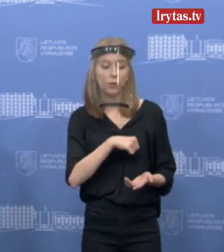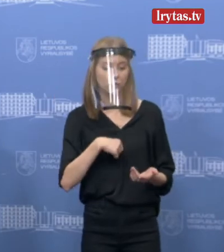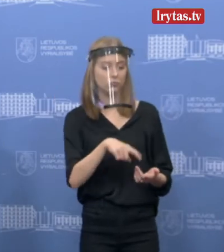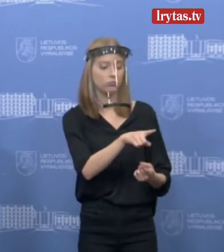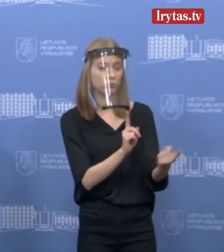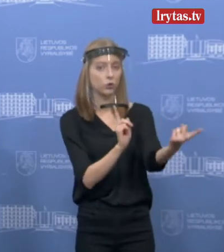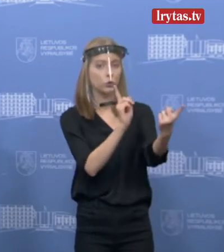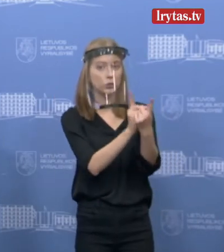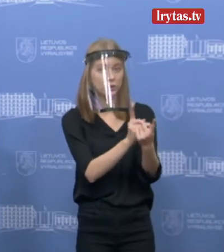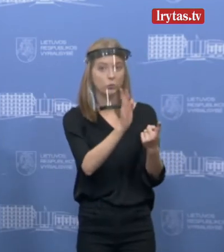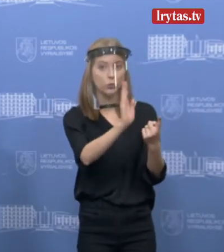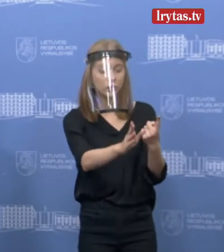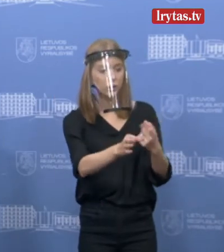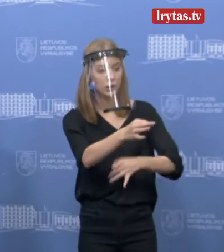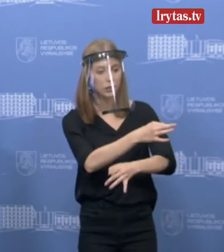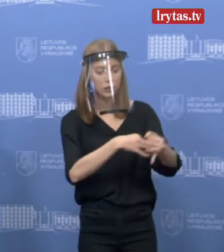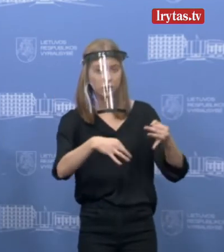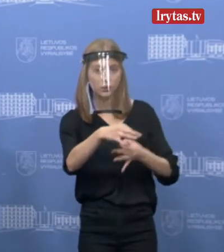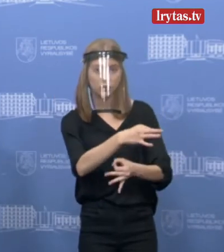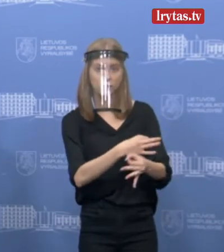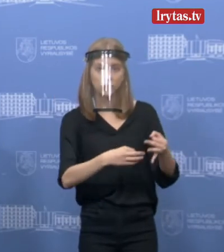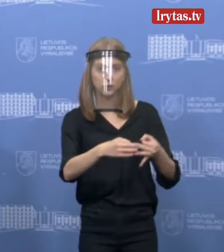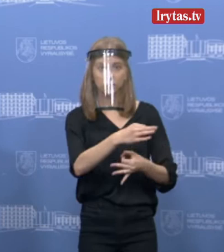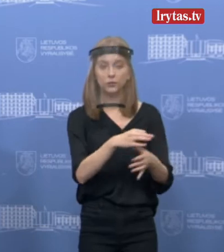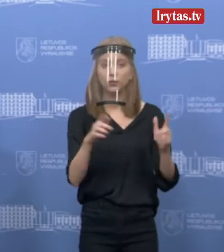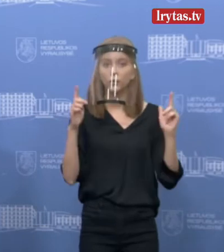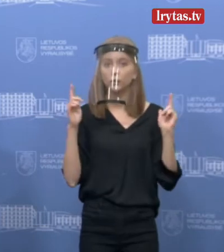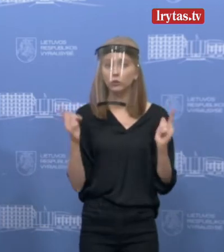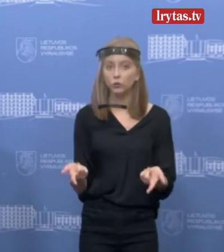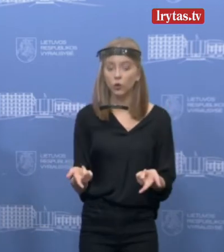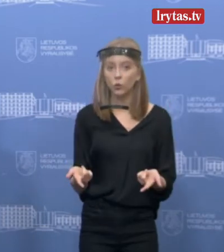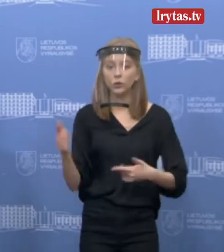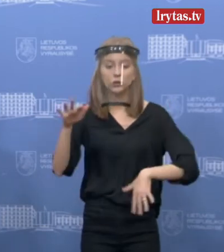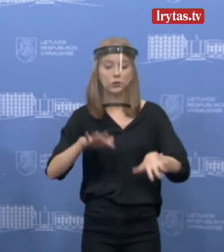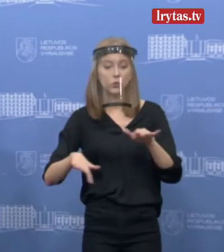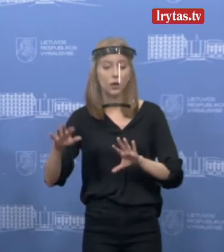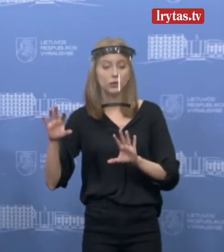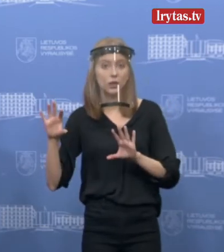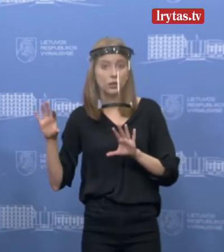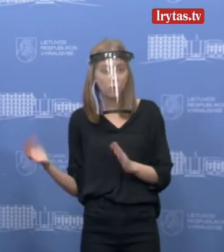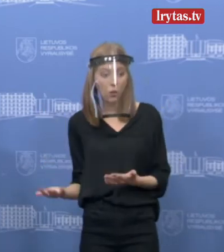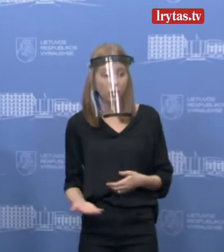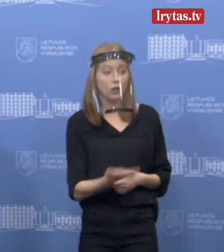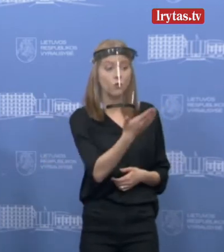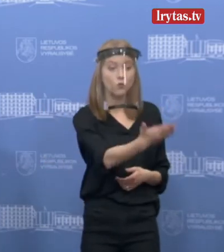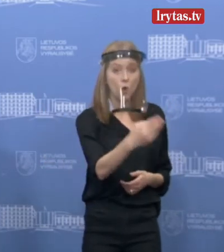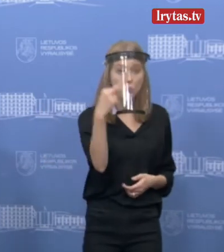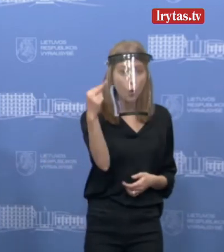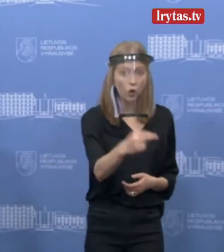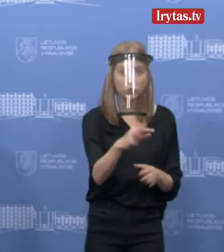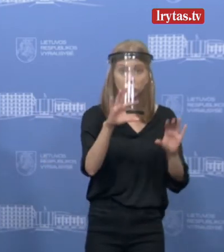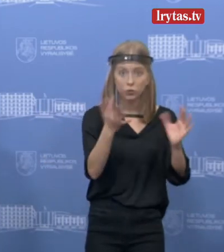tarnybą išsiaiškinti, kaip mes iš tikrųjų, na, kaip mes matome situaciją, kaip viešųjų pirkimų tarnybą mato situaciją.